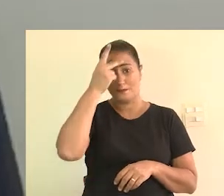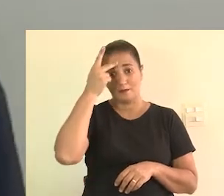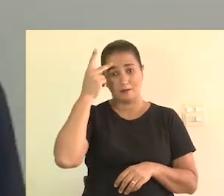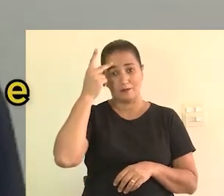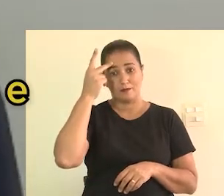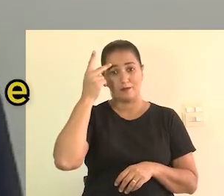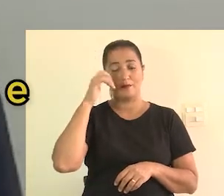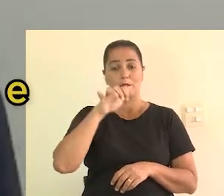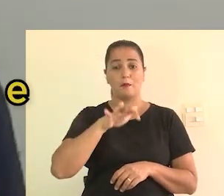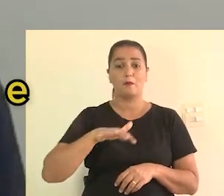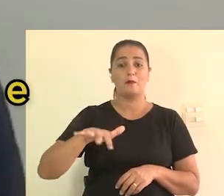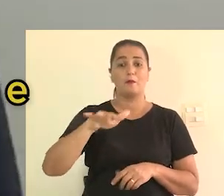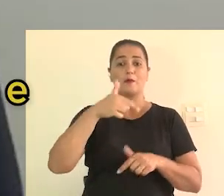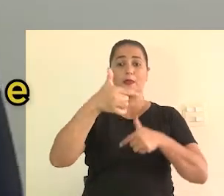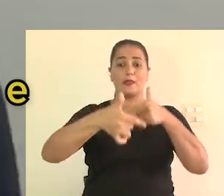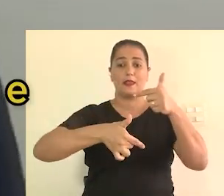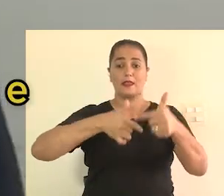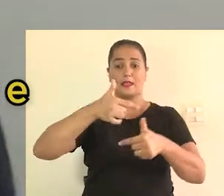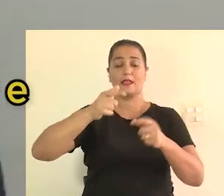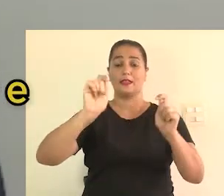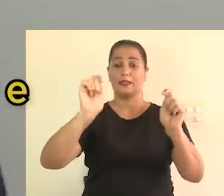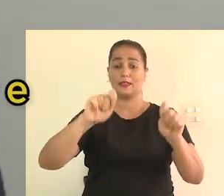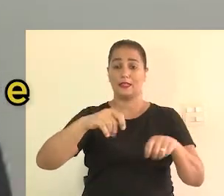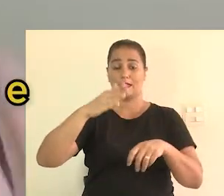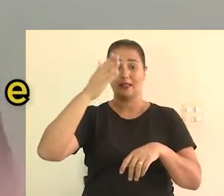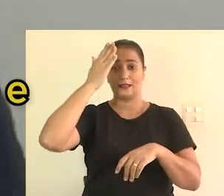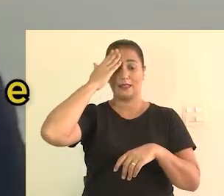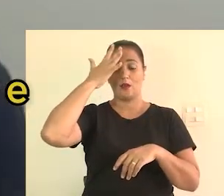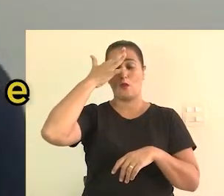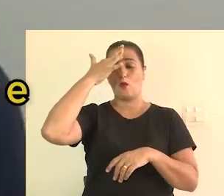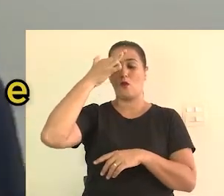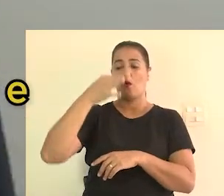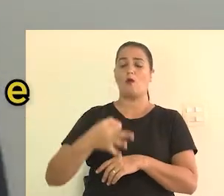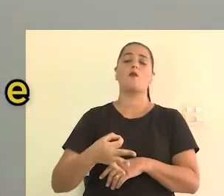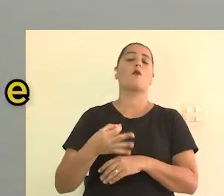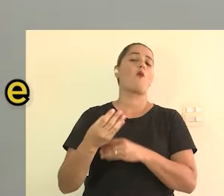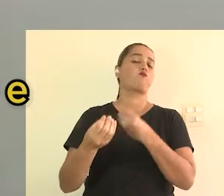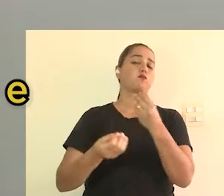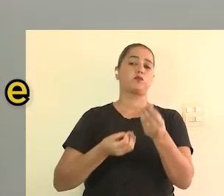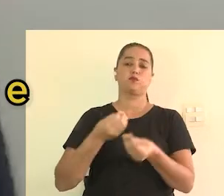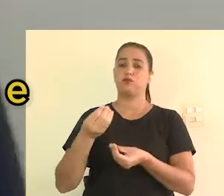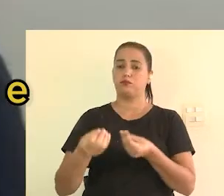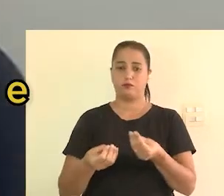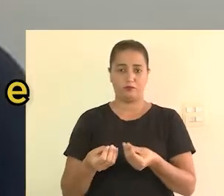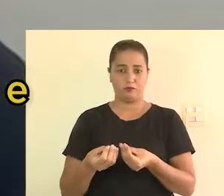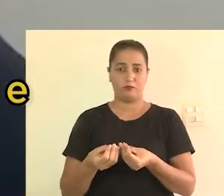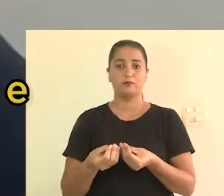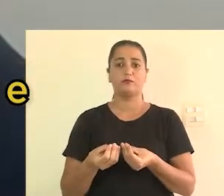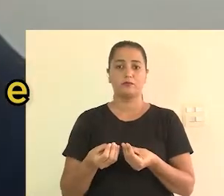que as pessoas, o público que trabalha com o evento possa entender e compreender como é